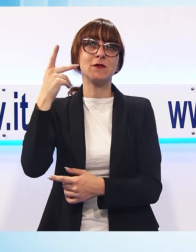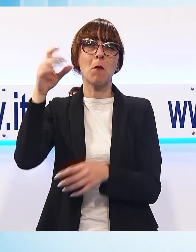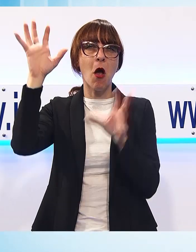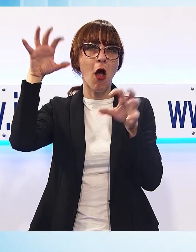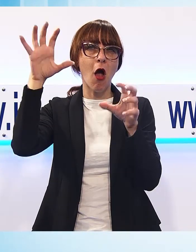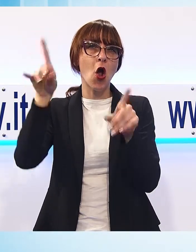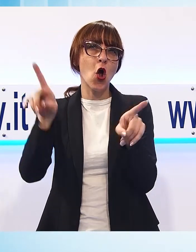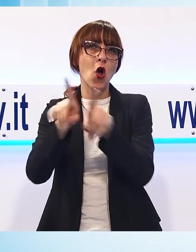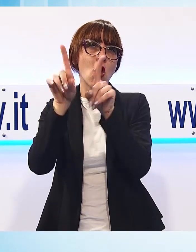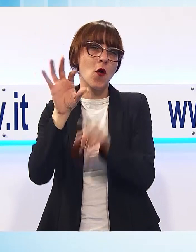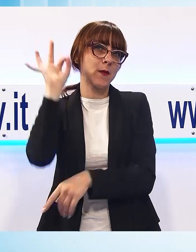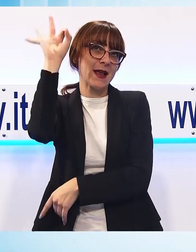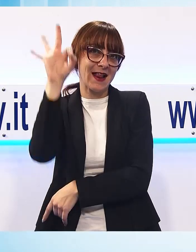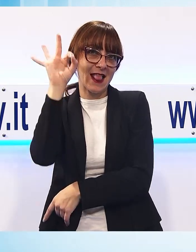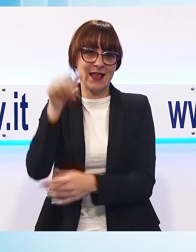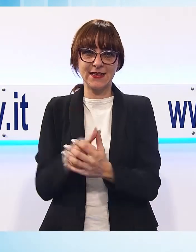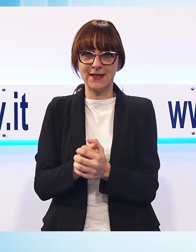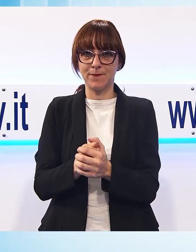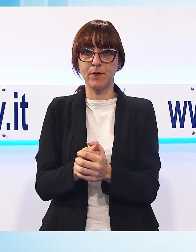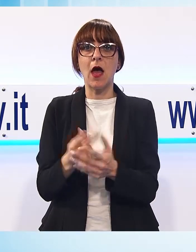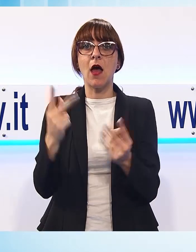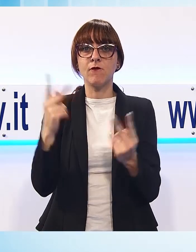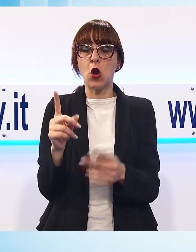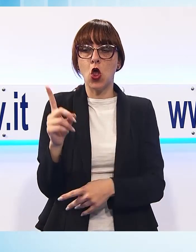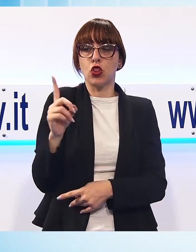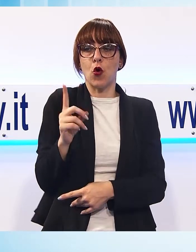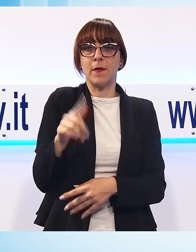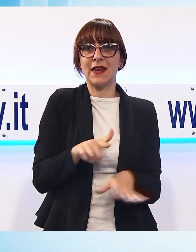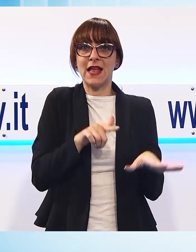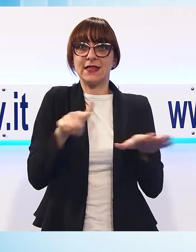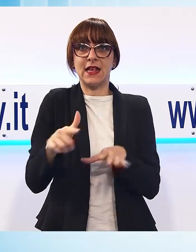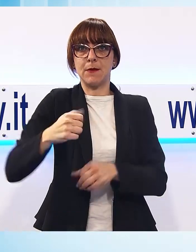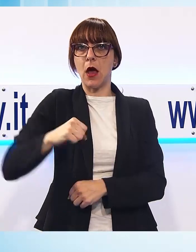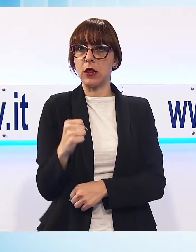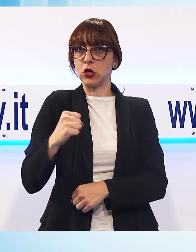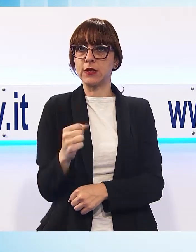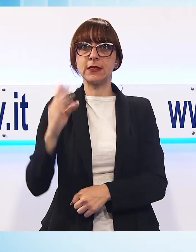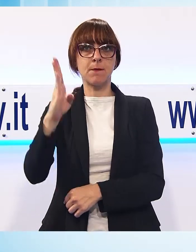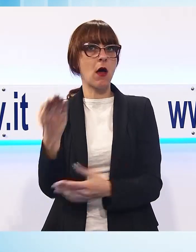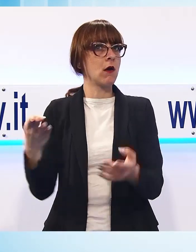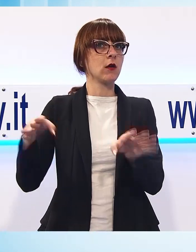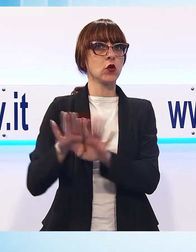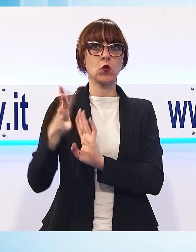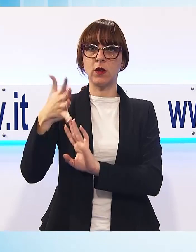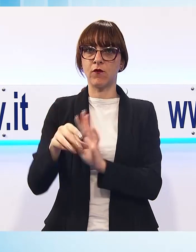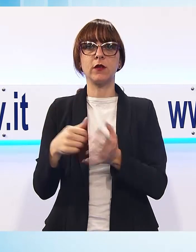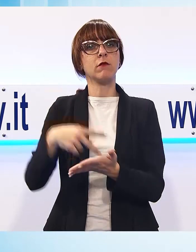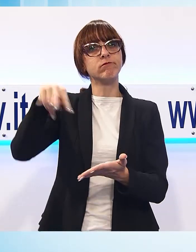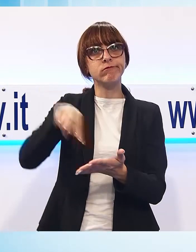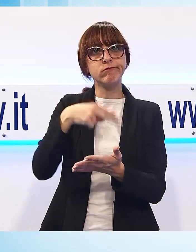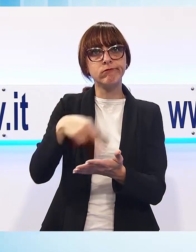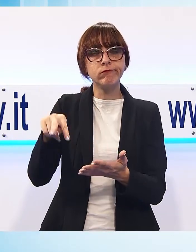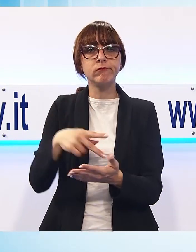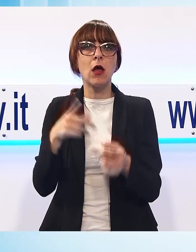scozzese. Tra gli eventi indimenticabili, intanto le performance dei partecipanti alla scuola di canto, danza e musica scozzese,